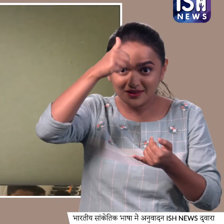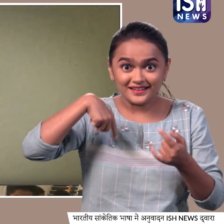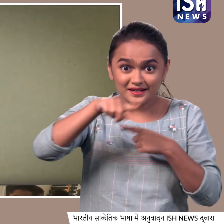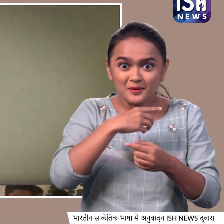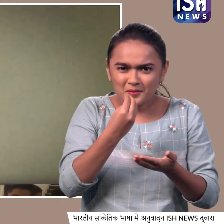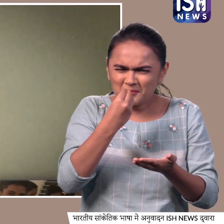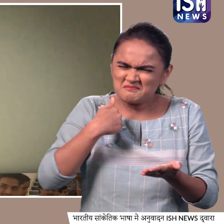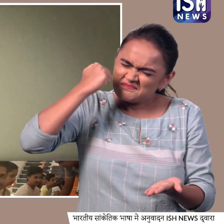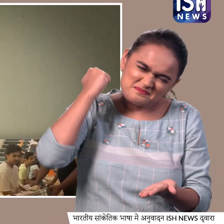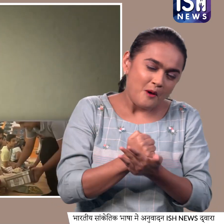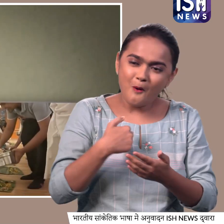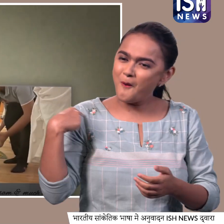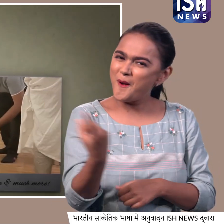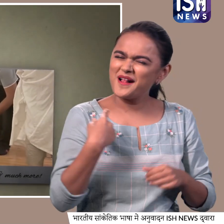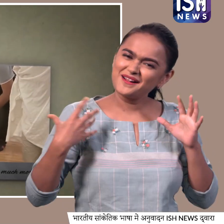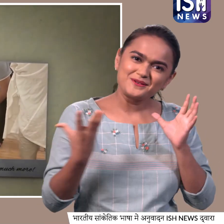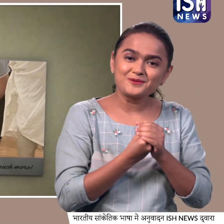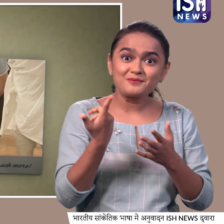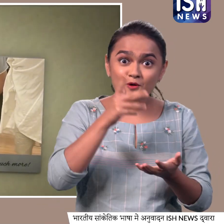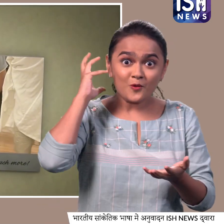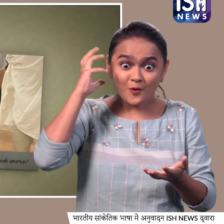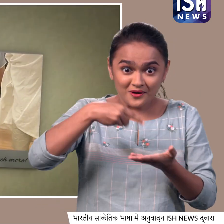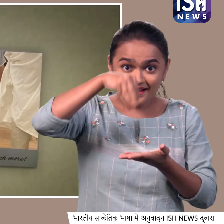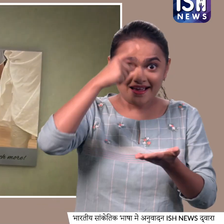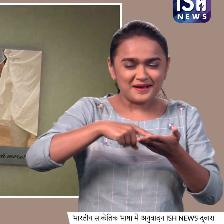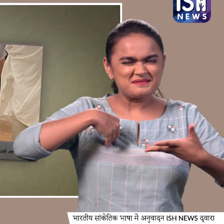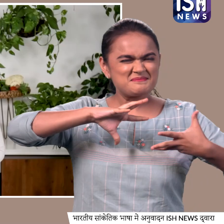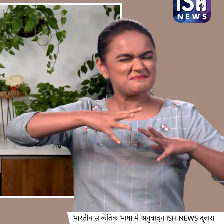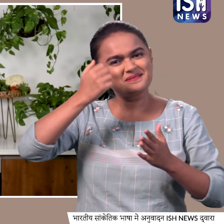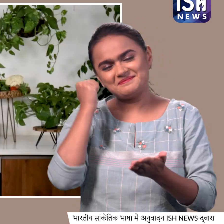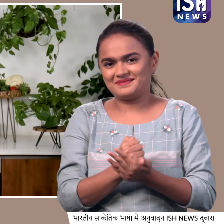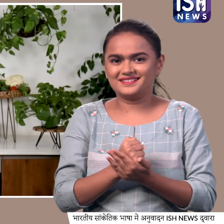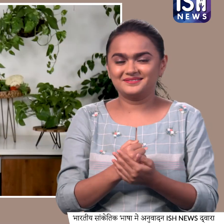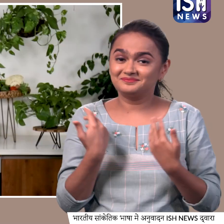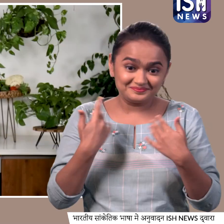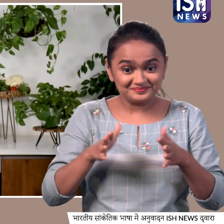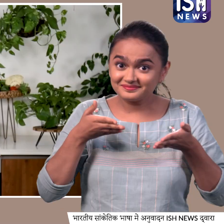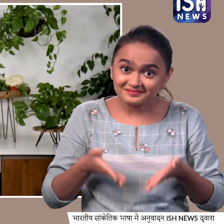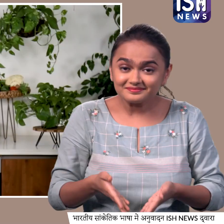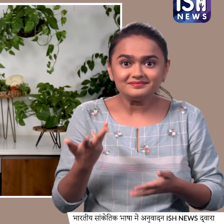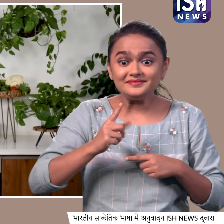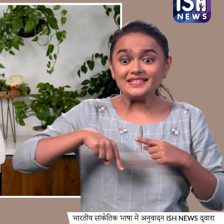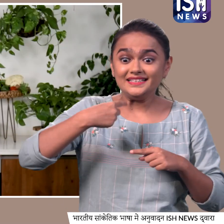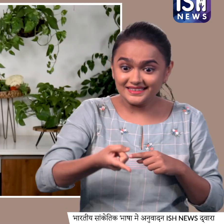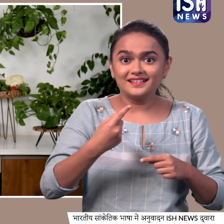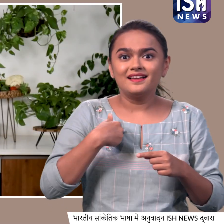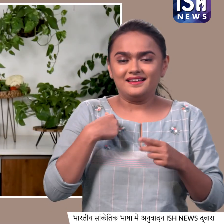जरूर खाते हैं, जिन में से ये कोकनेट करी जरूर बनती है, चलिए, अब अपनी अगली रेसिपी पर बढ़ते हैं,